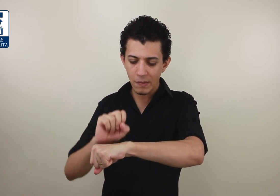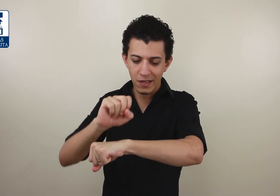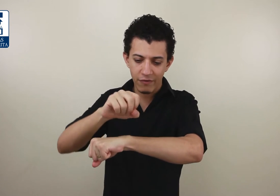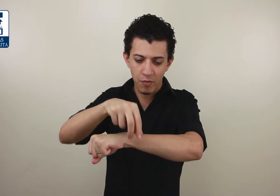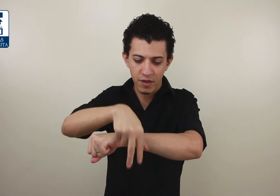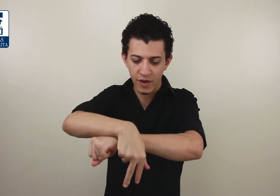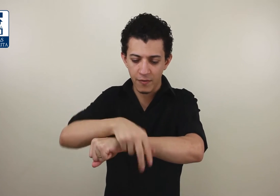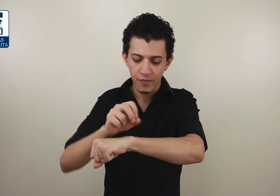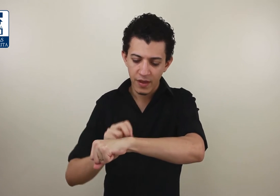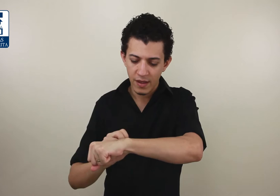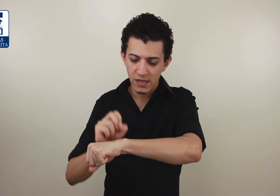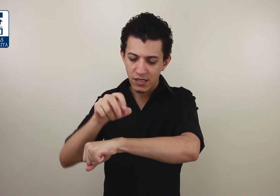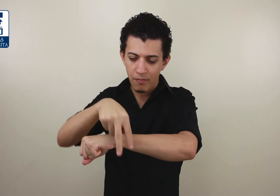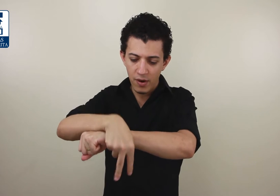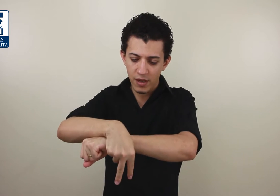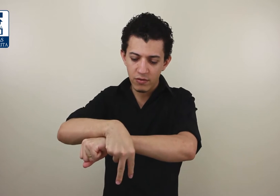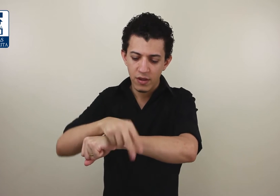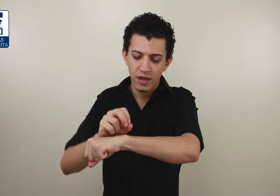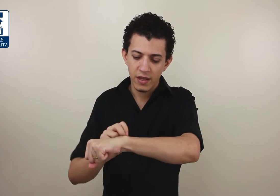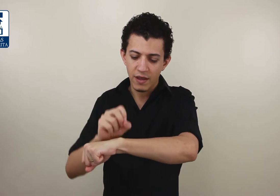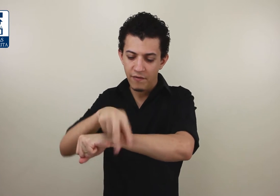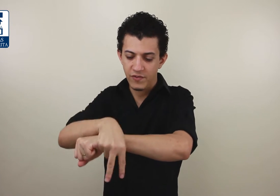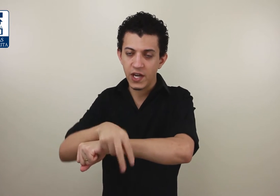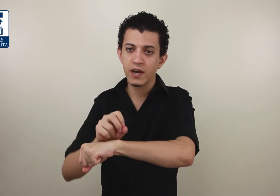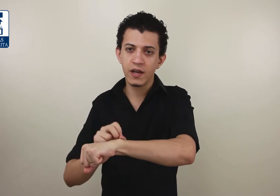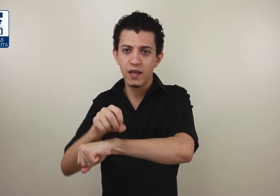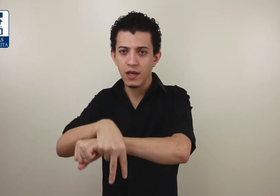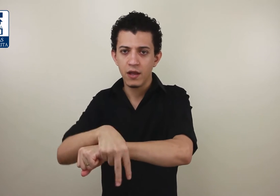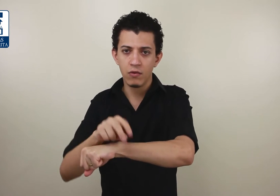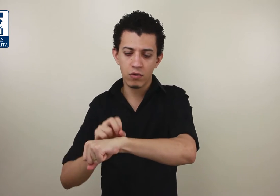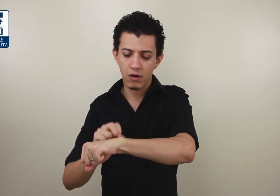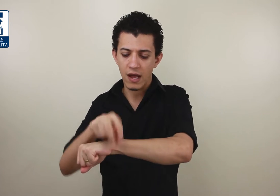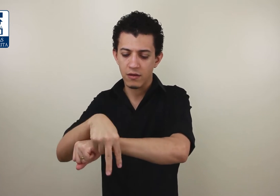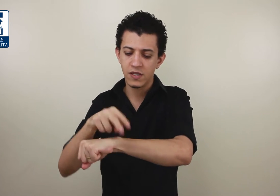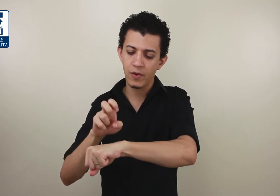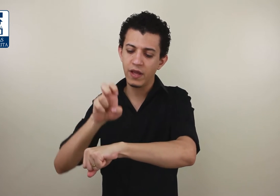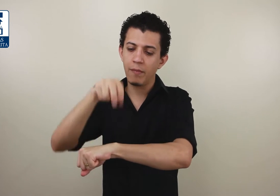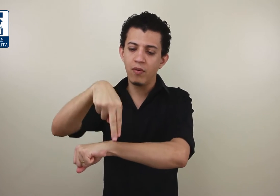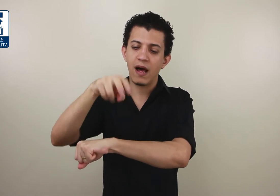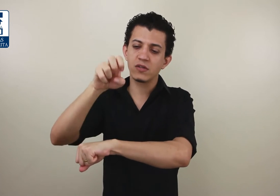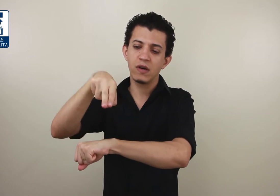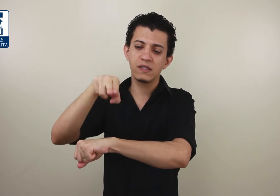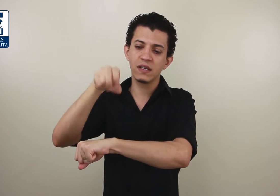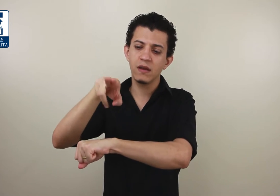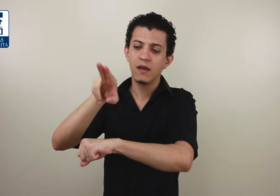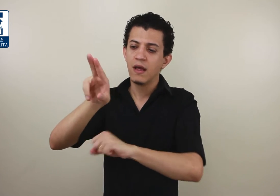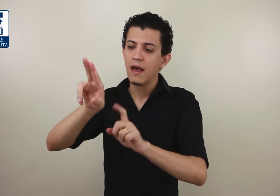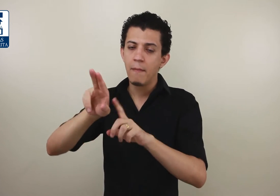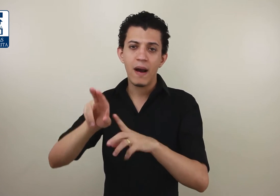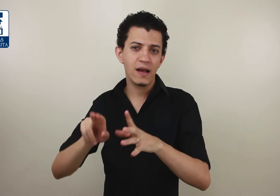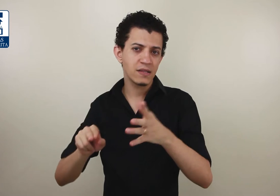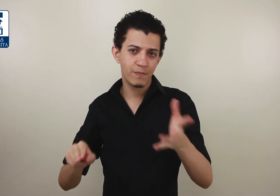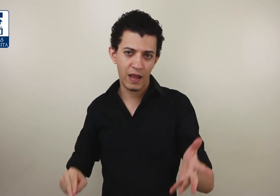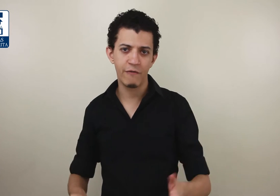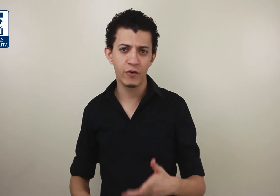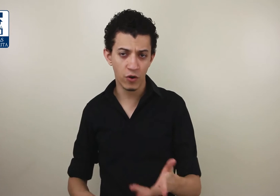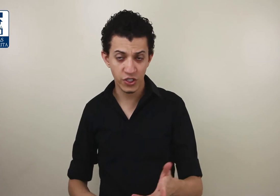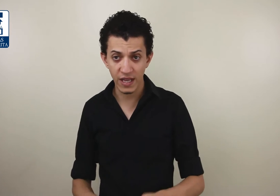a plataforma, está vendo? Você está pulando e está chegando aqui do outro lado. Você poderia pular só assim, mas pela fonologia da